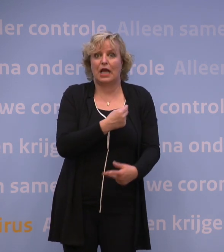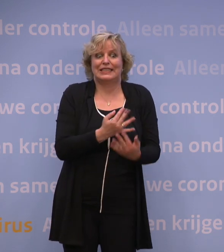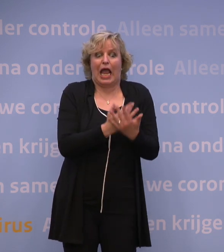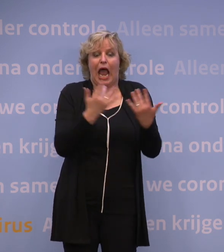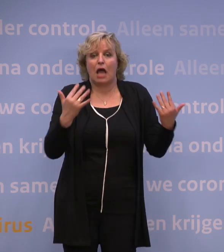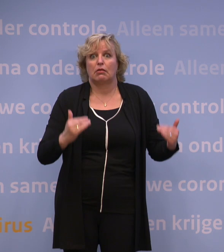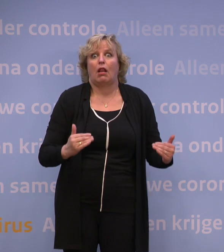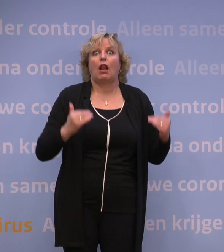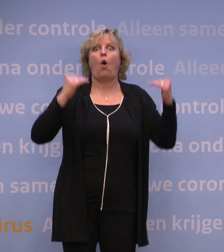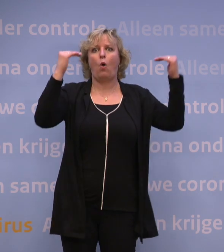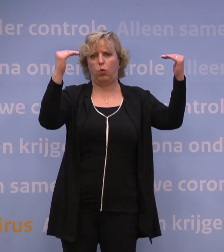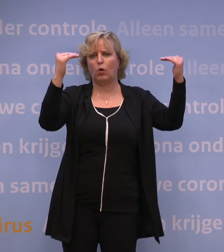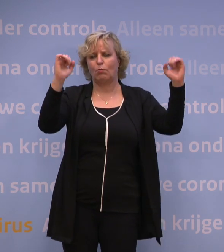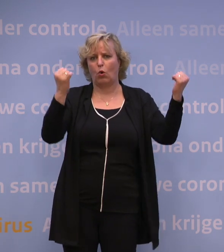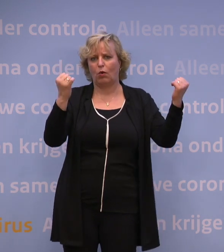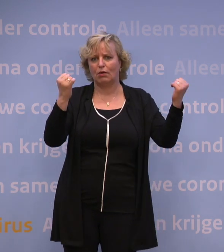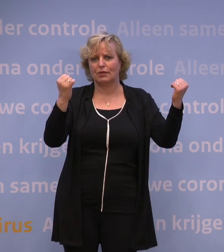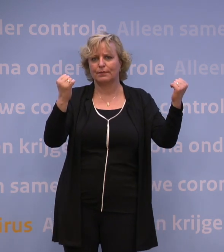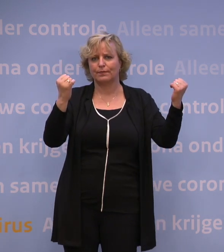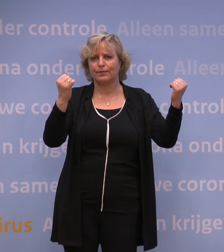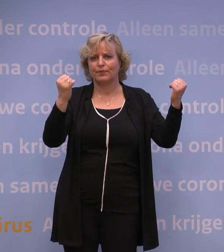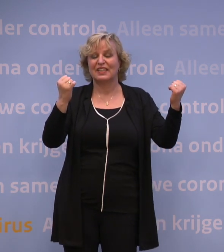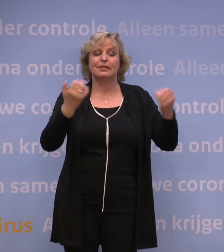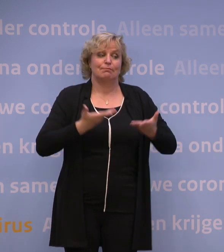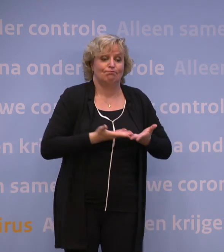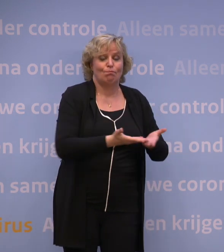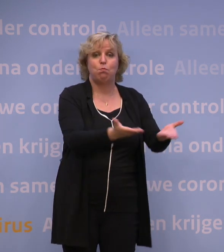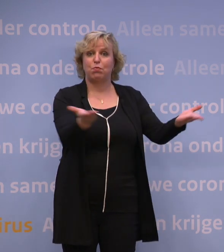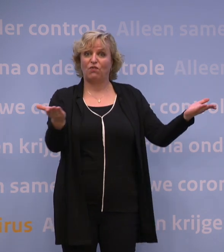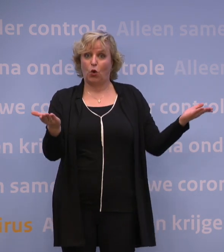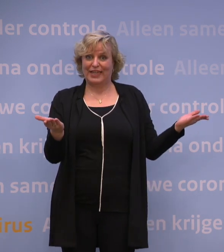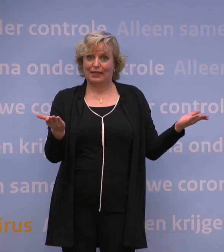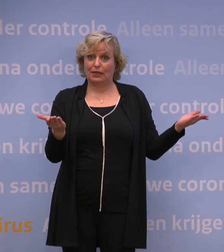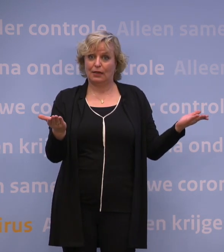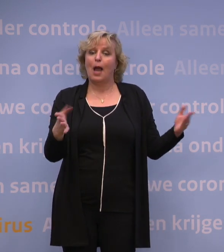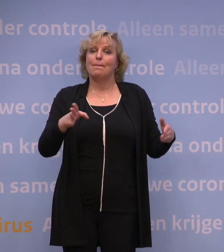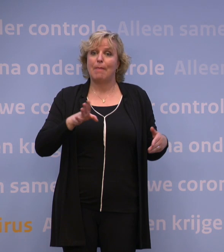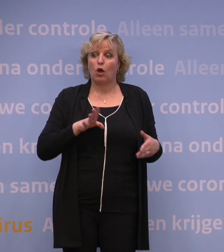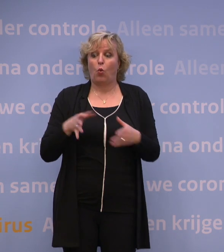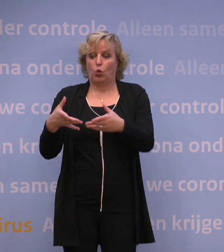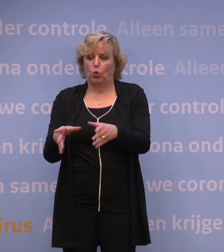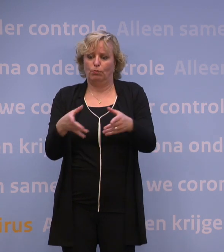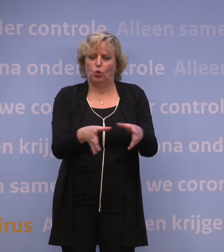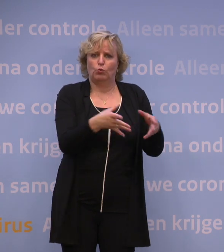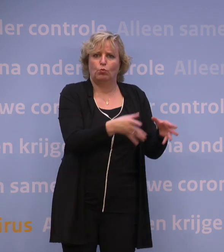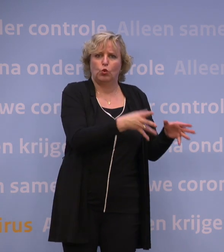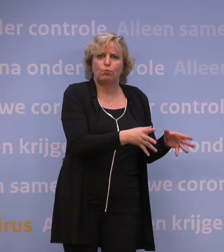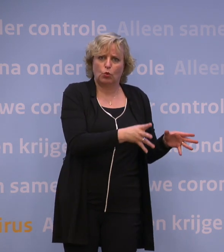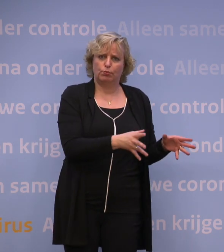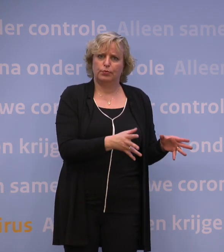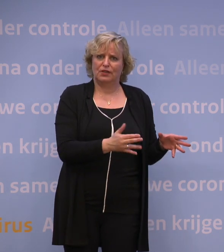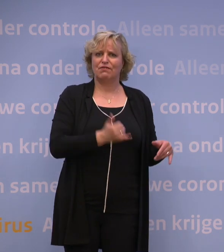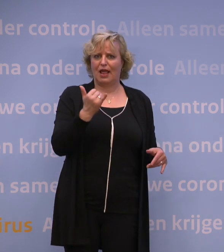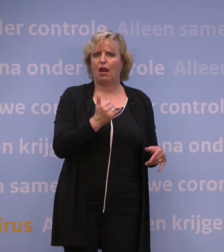wedstrijd die we spelen. Zo hoog mogelijk onder de bevolking als geheel en zo hoog mogelijk in iedere groep daarbinnen. De mensen